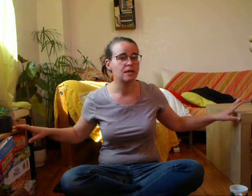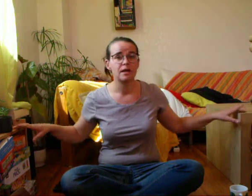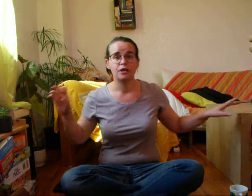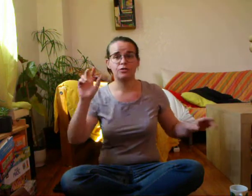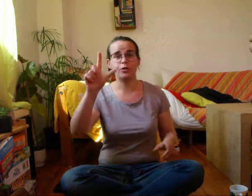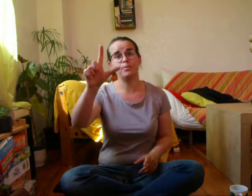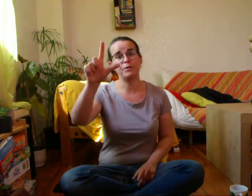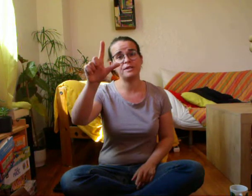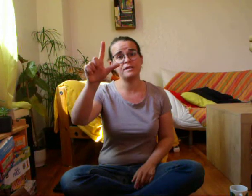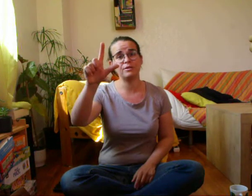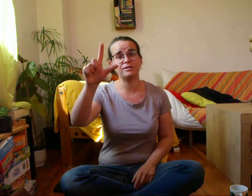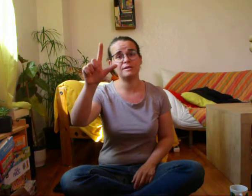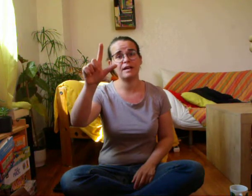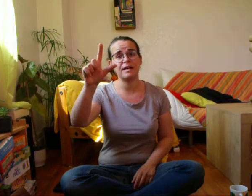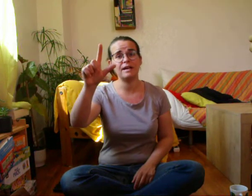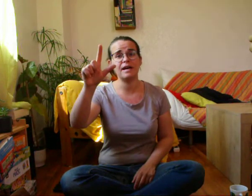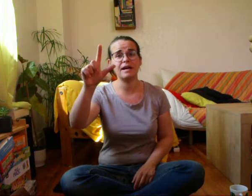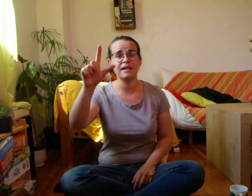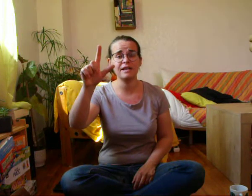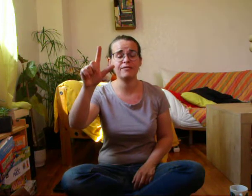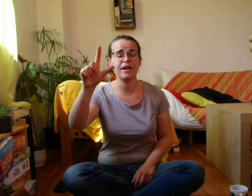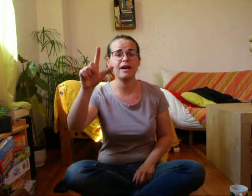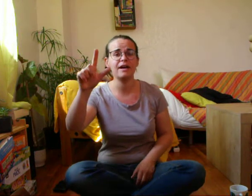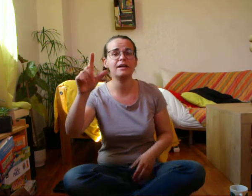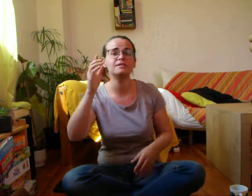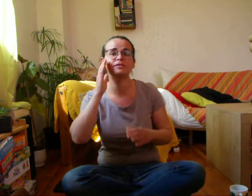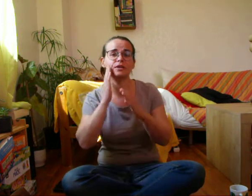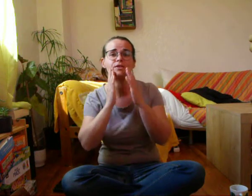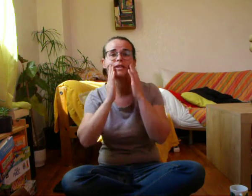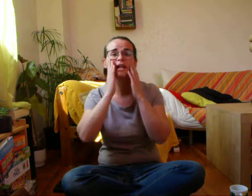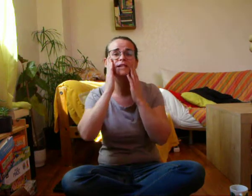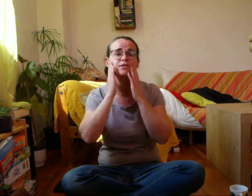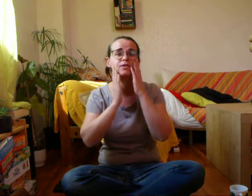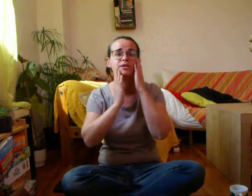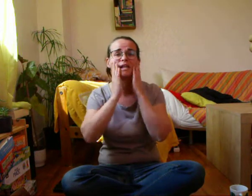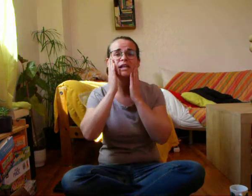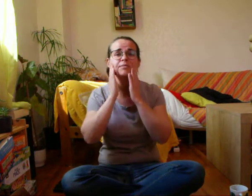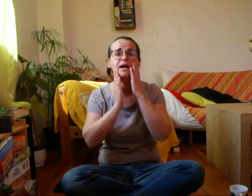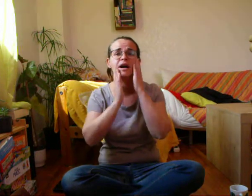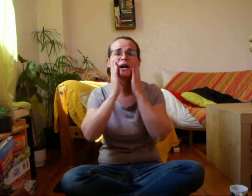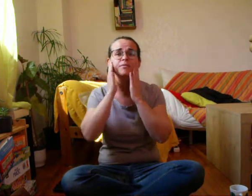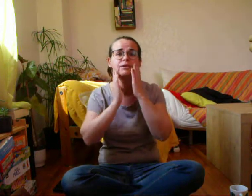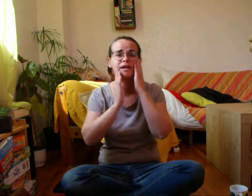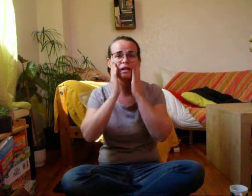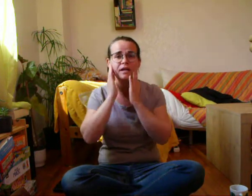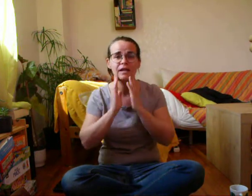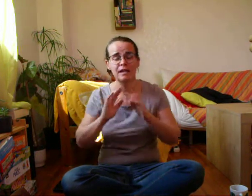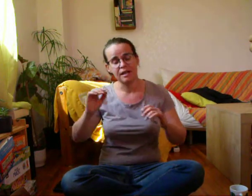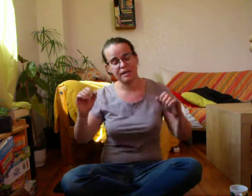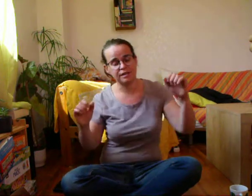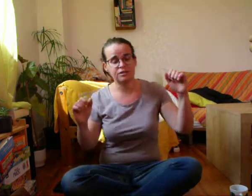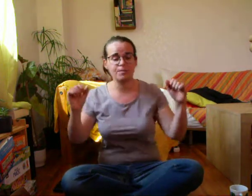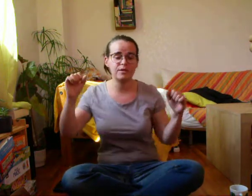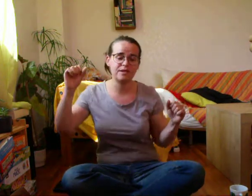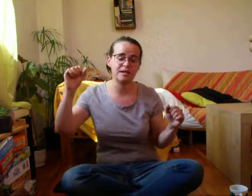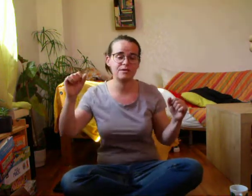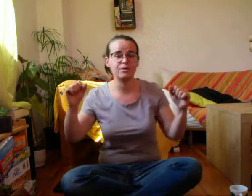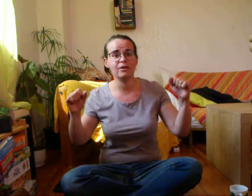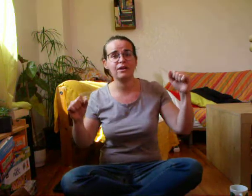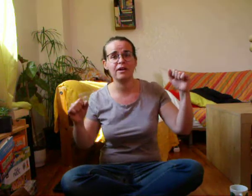Deux petits orsons à l'arrivée Deux S'en allaient se débarouiller Ils se posaient sur leur